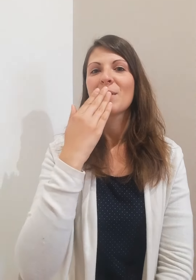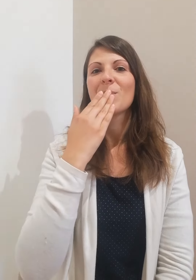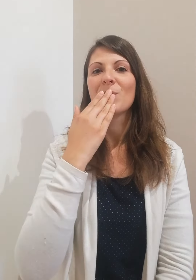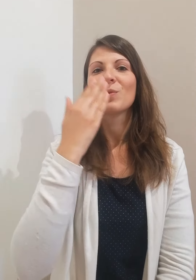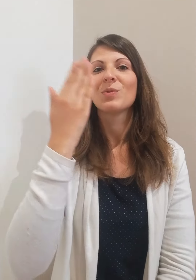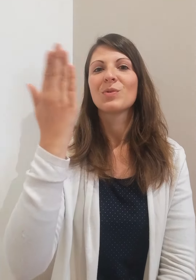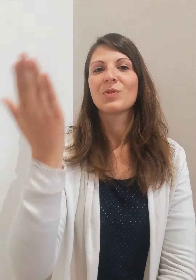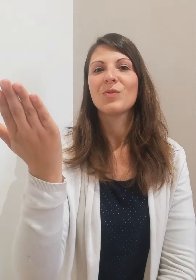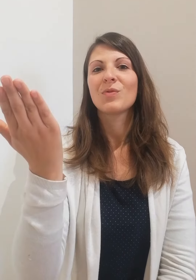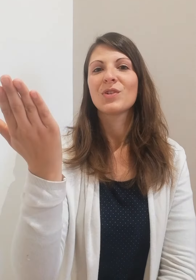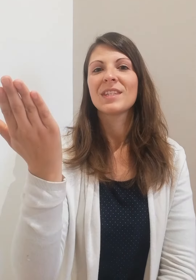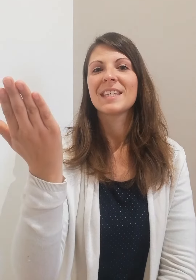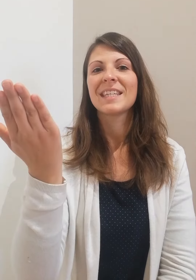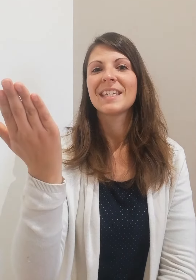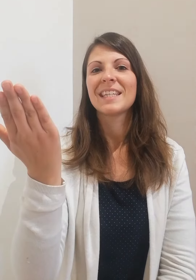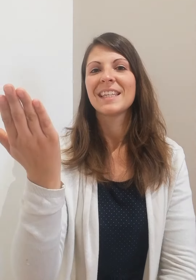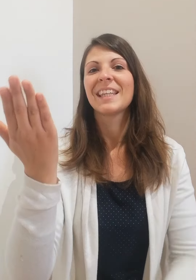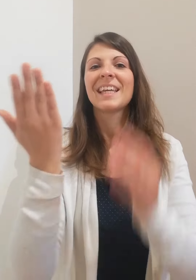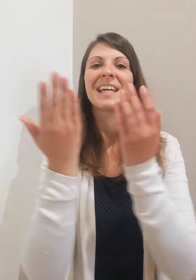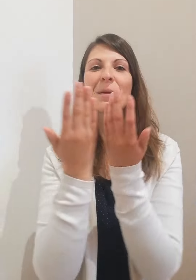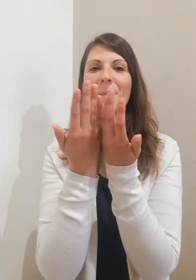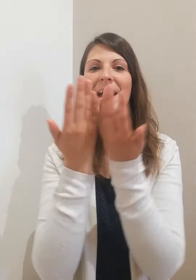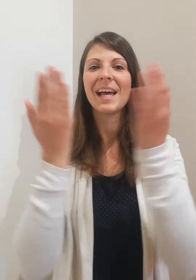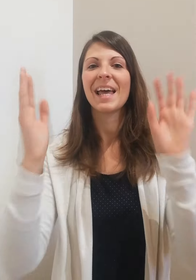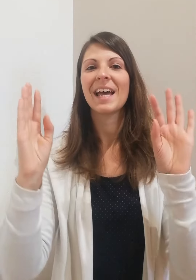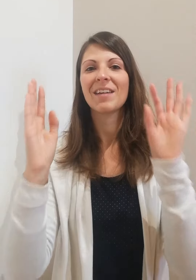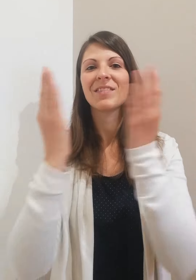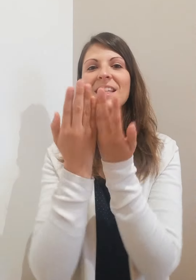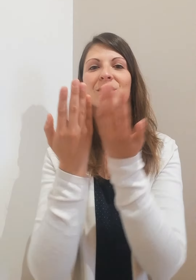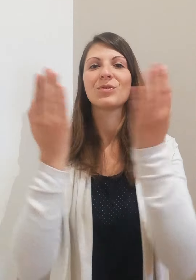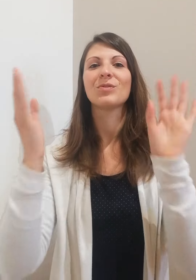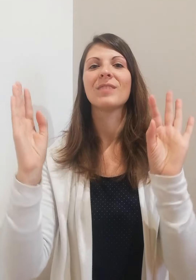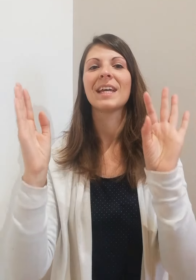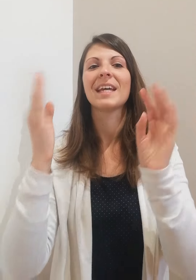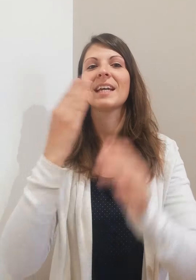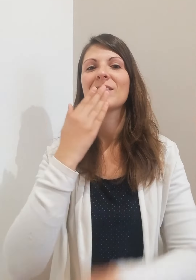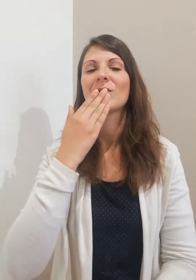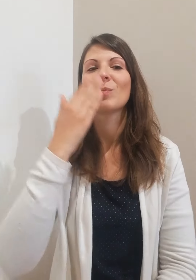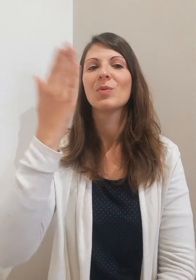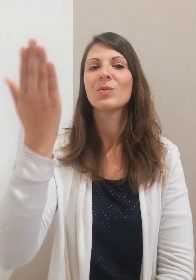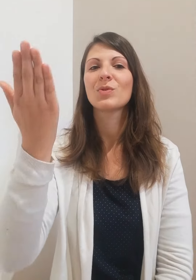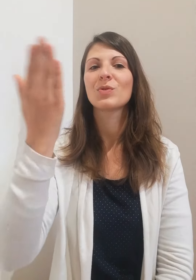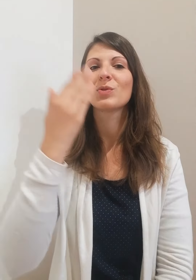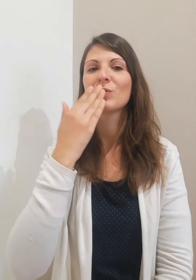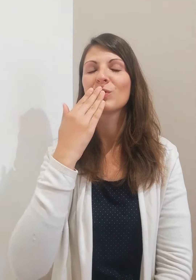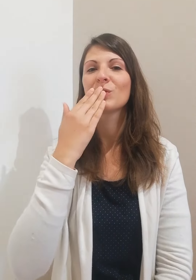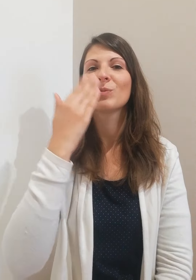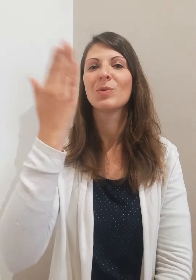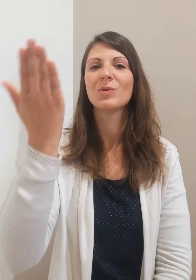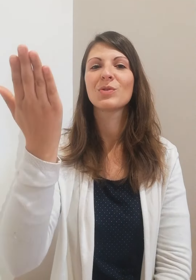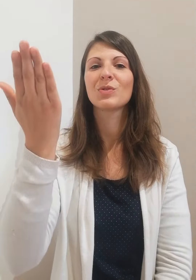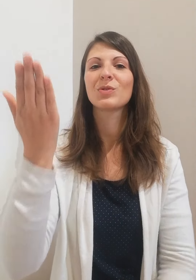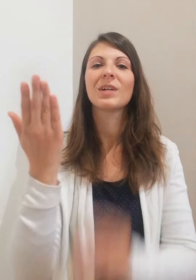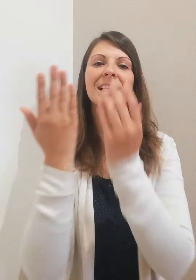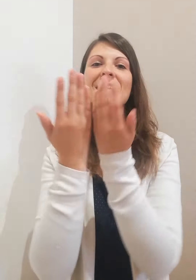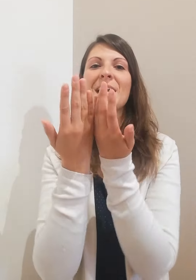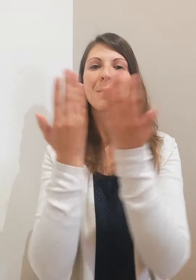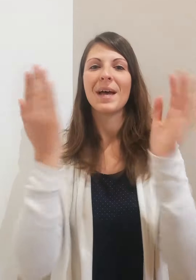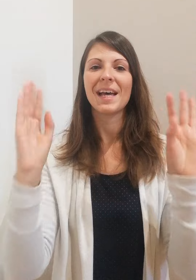bonjour Faustine, par la fenêtre ouverte, bonjour, bonjour, par